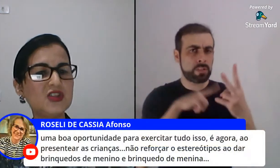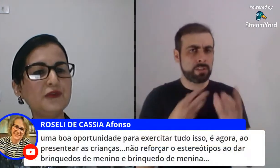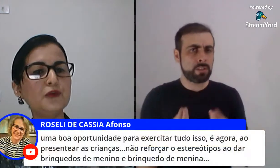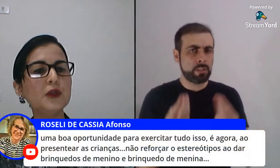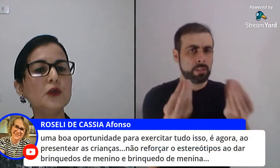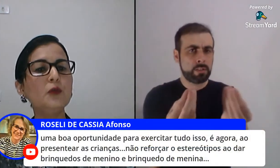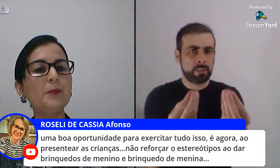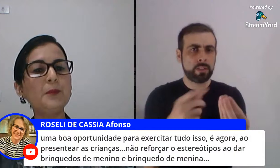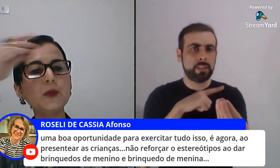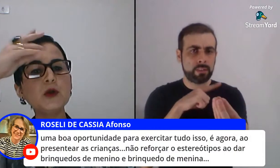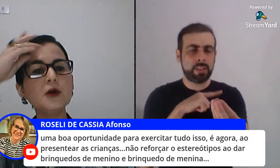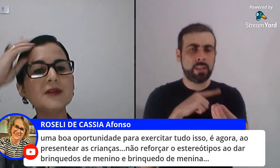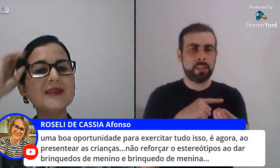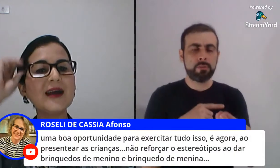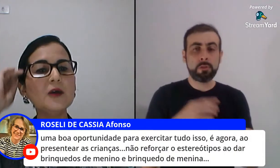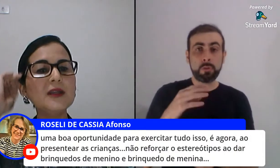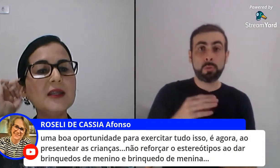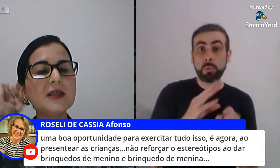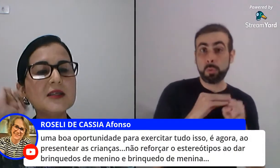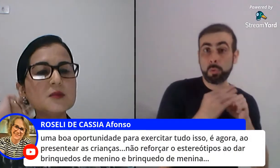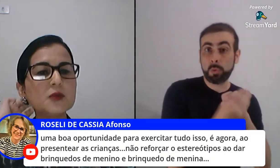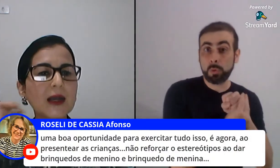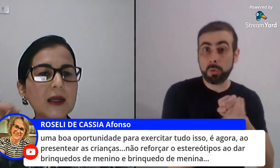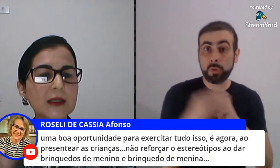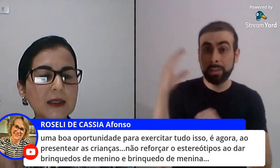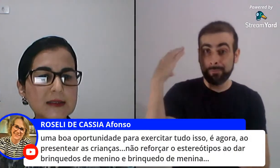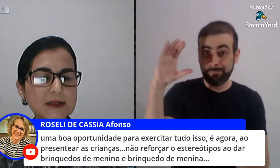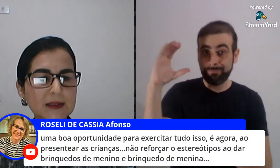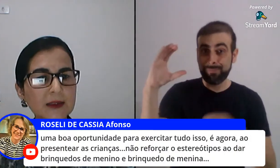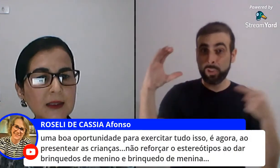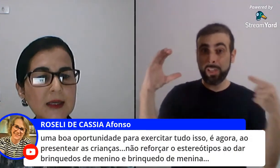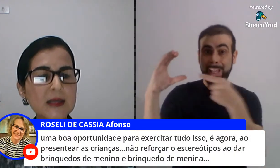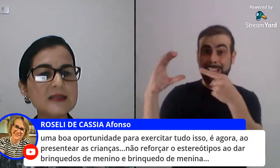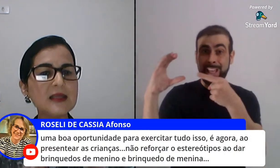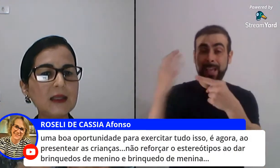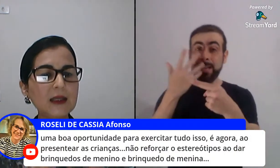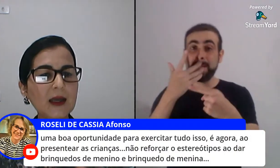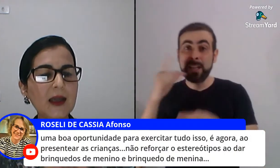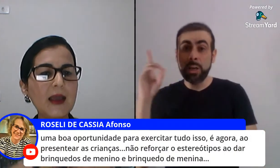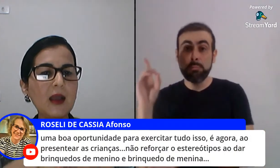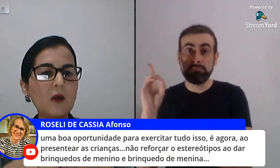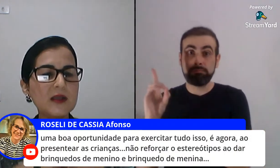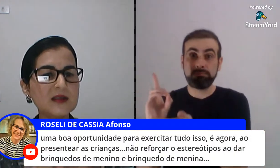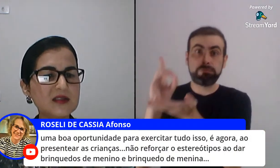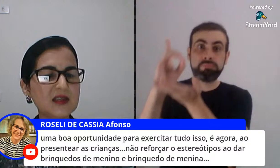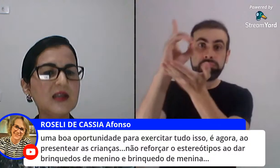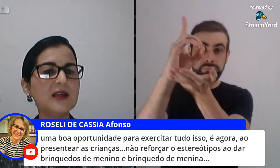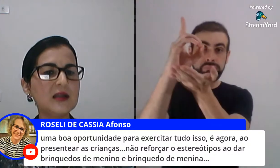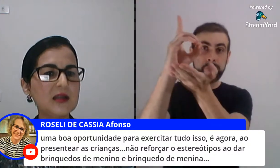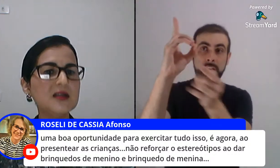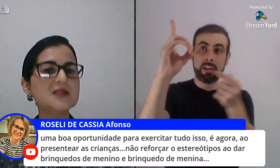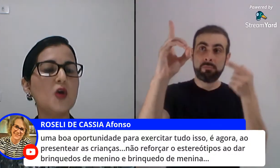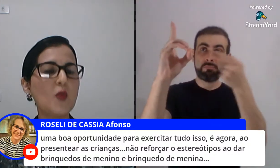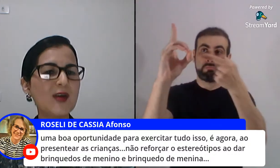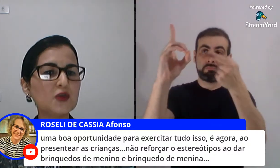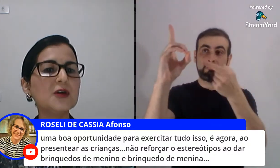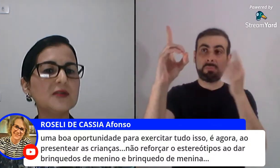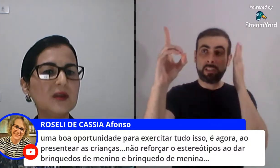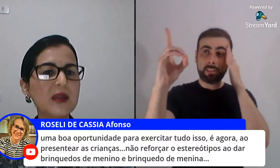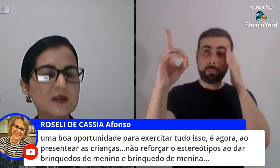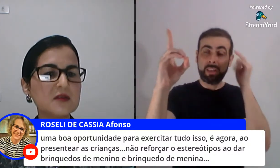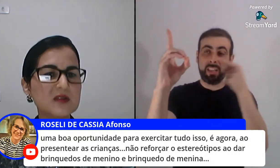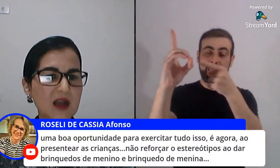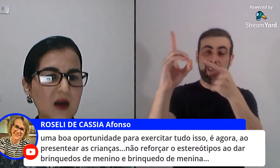científico e o protagonismo da criança seria reconhecer a criança como